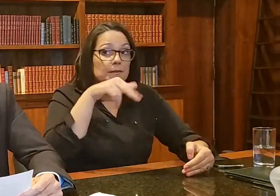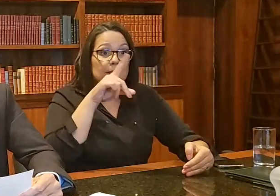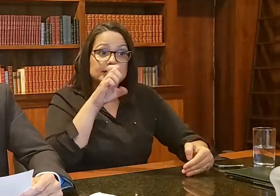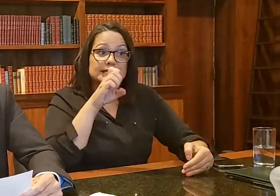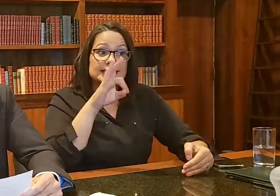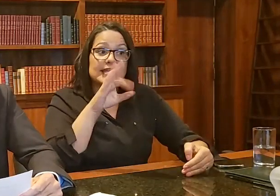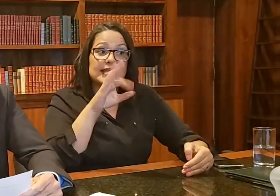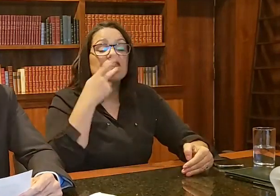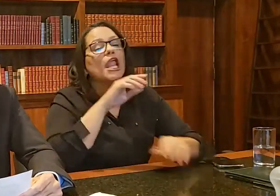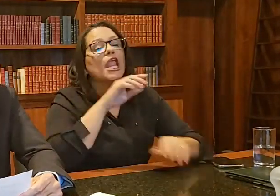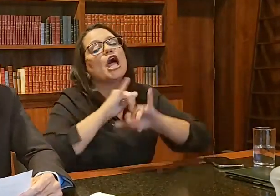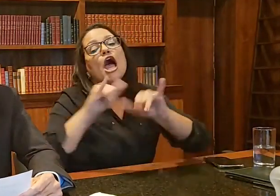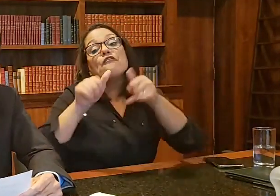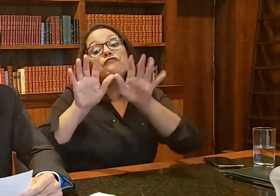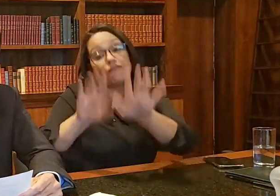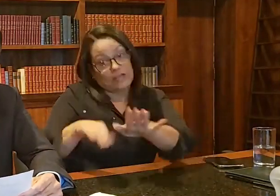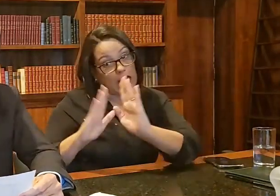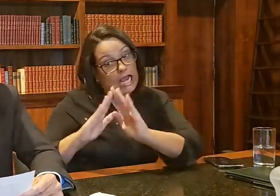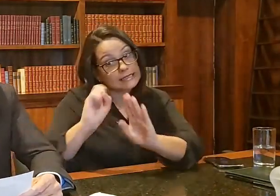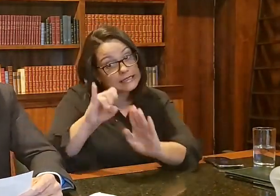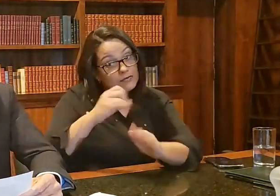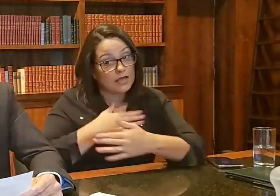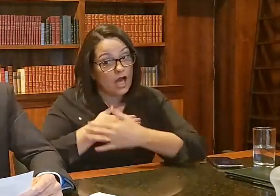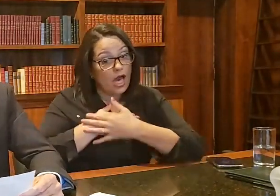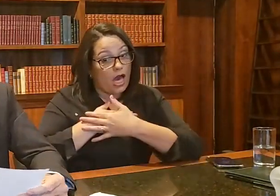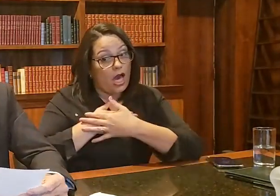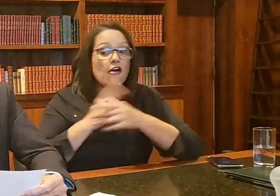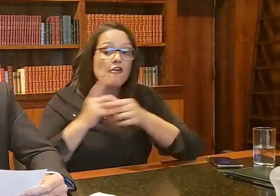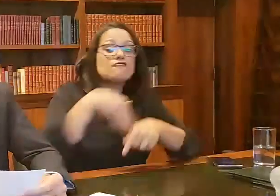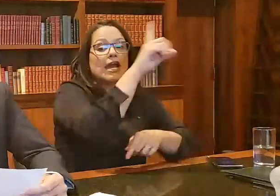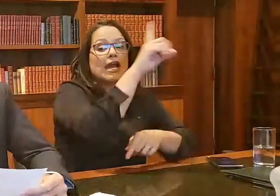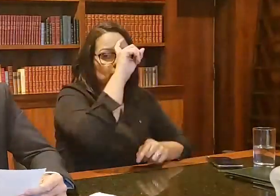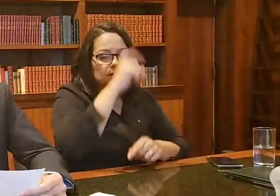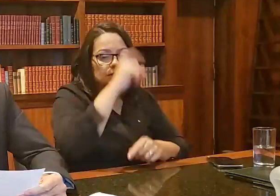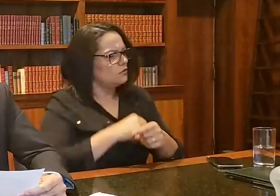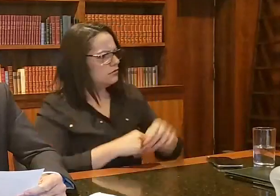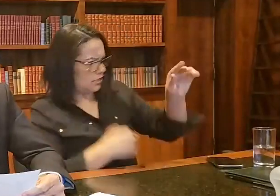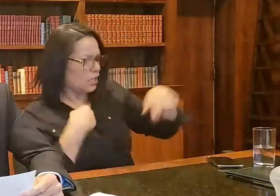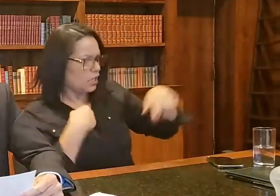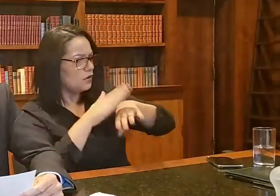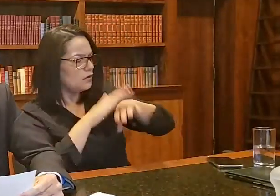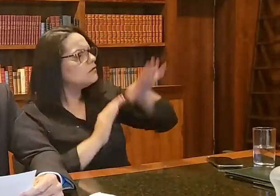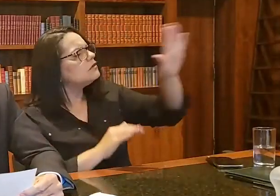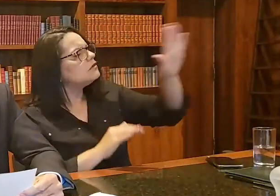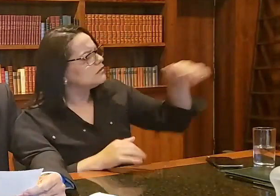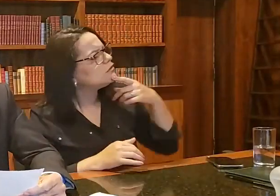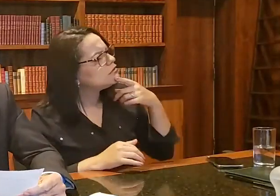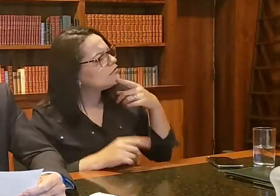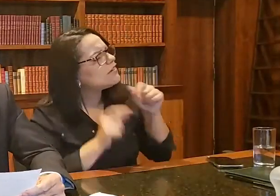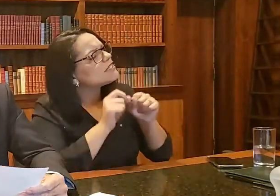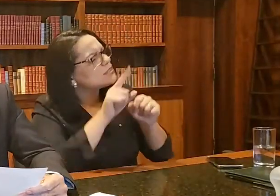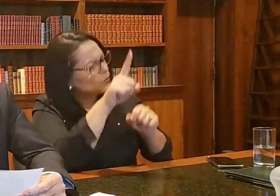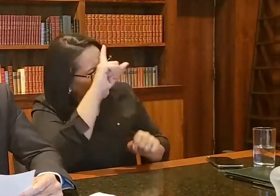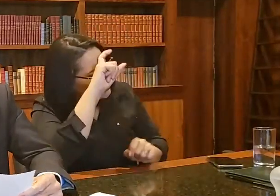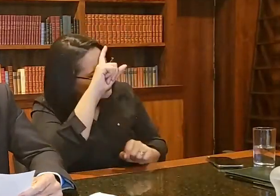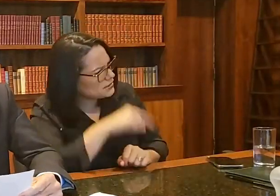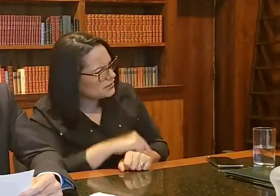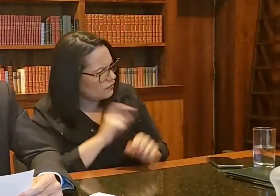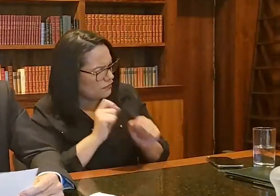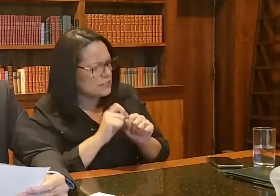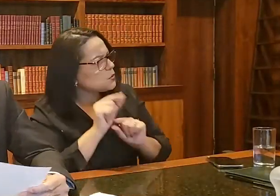fique em casa, quando sentir falta de ar, vá para o hospital. E eu questionei na época ele, vá para o hospital para fazer o quê? Porque eu não sabia.